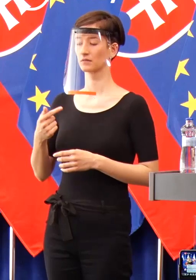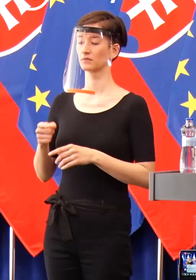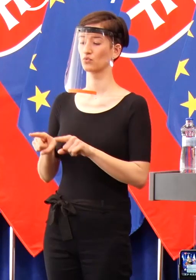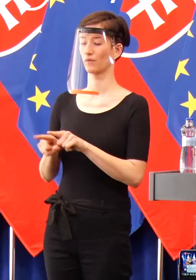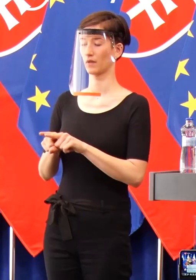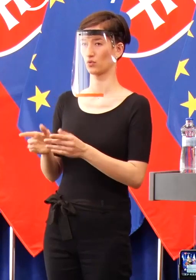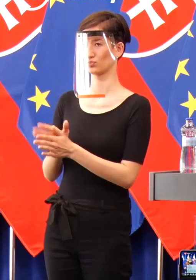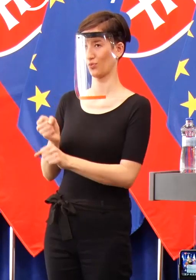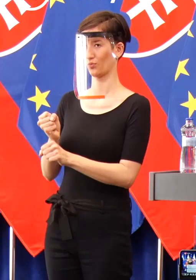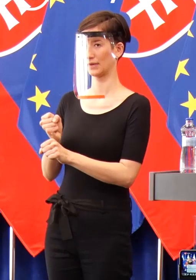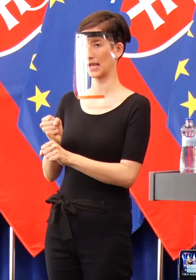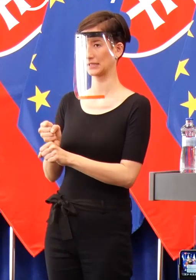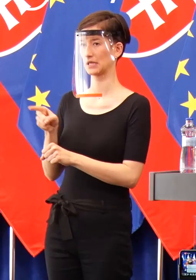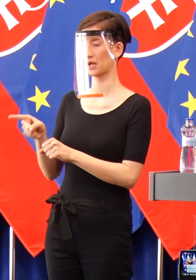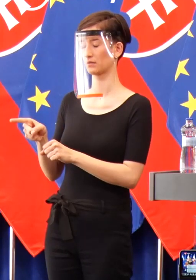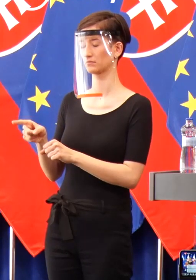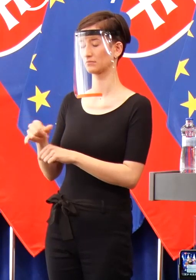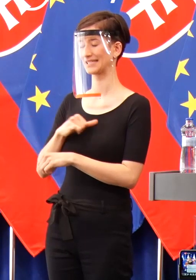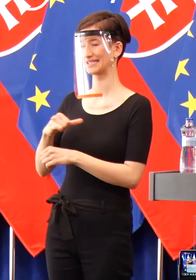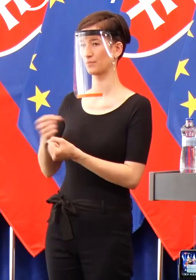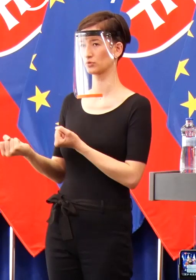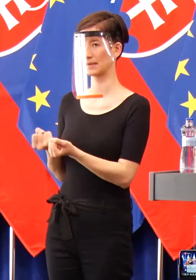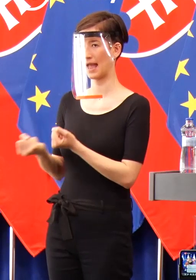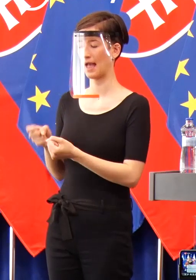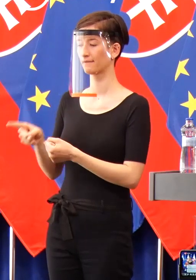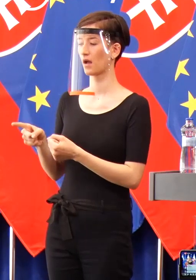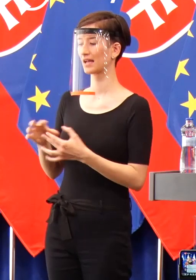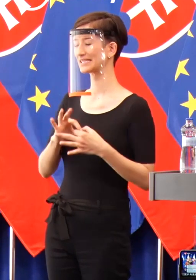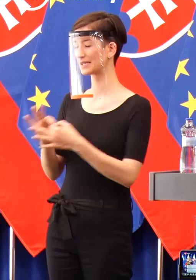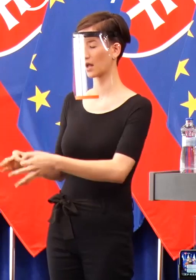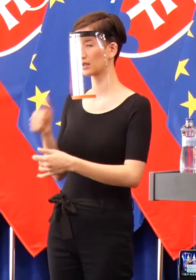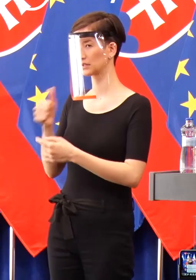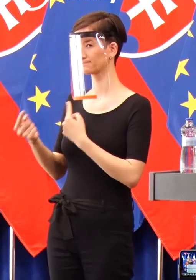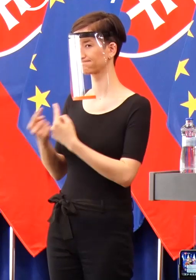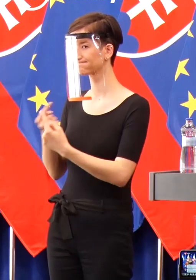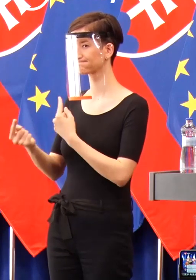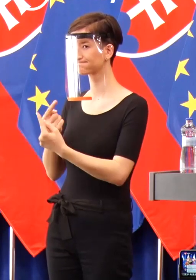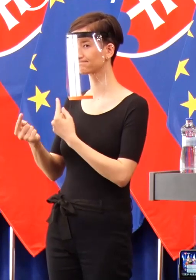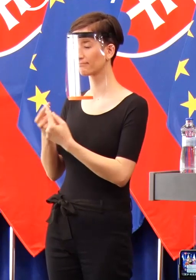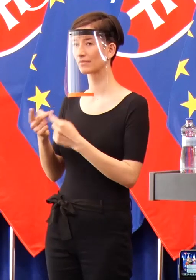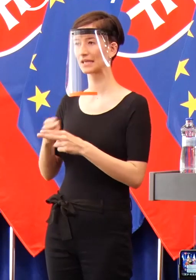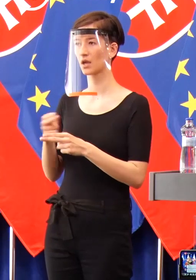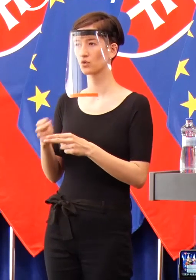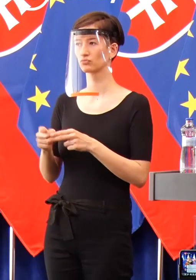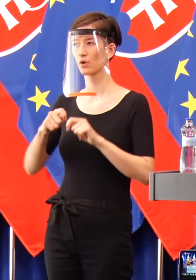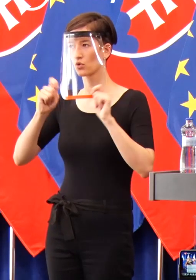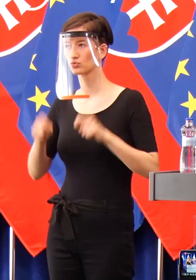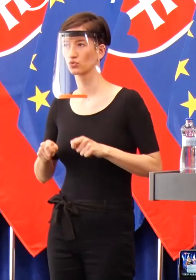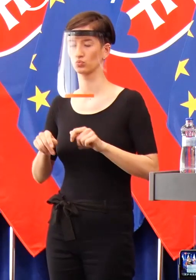celý deň a naozaj je potrebné prijať rozhodnutie v spolupráci s nimi.